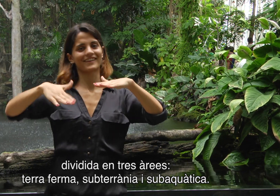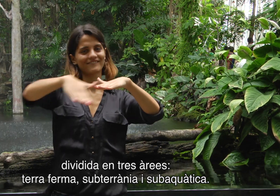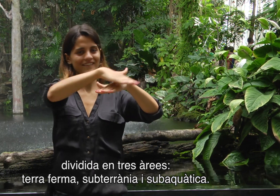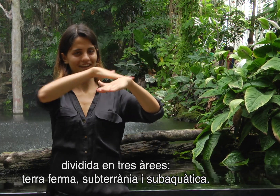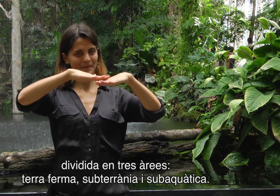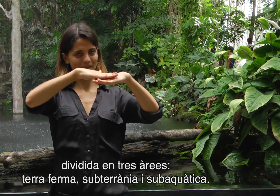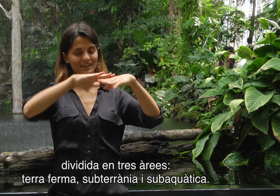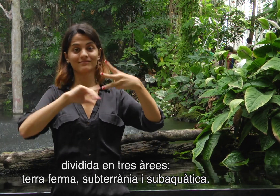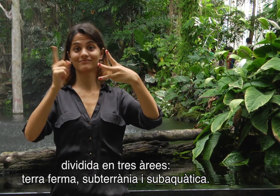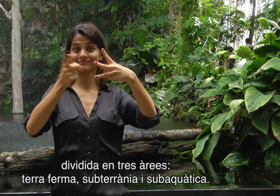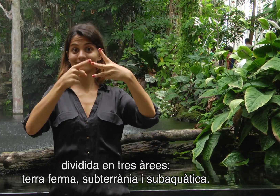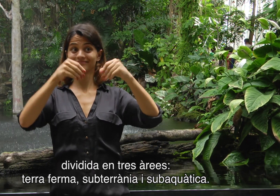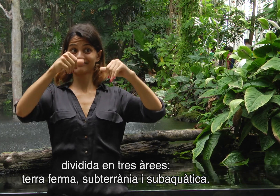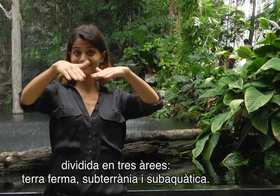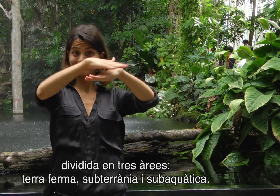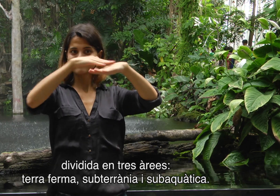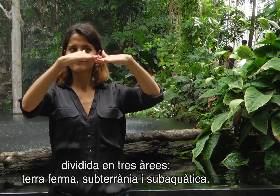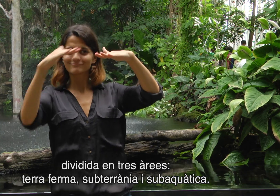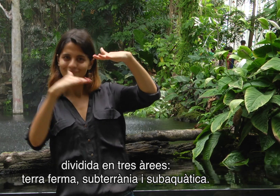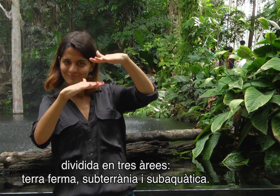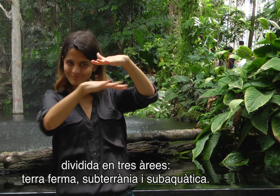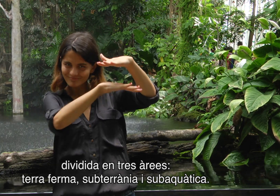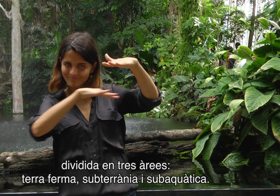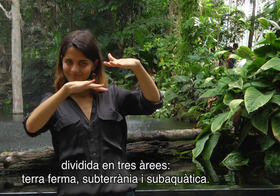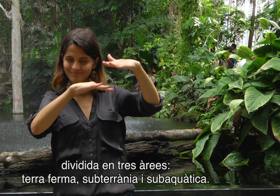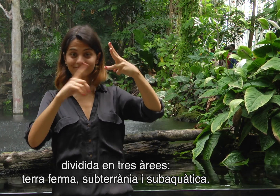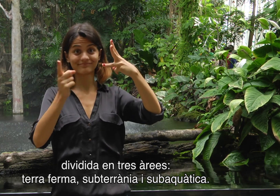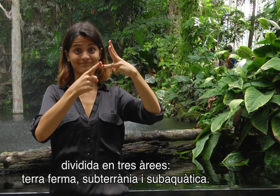terra ferma, subterrània i subaquàtica.